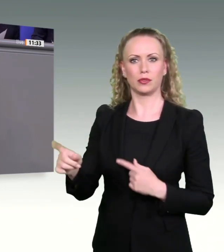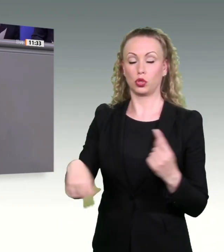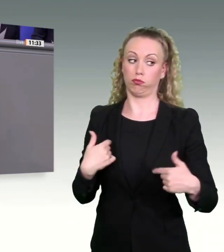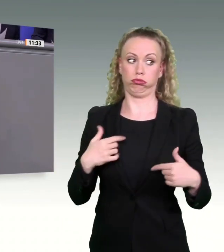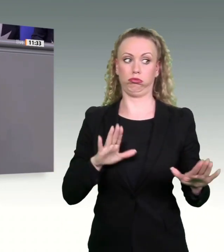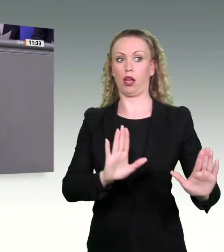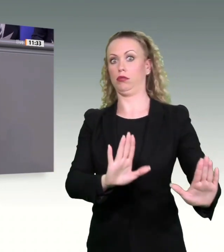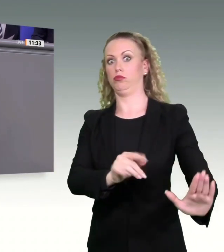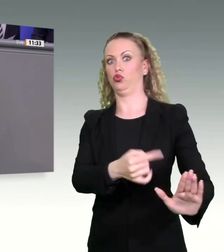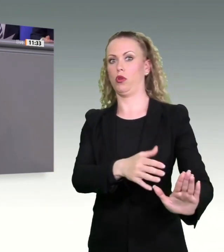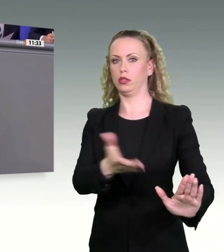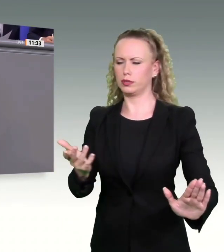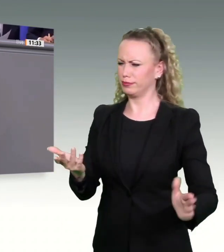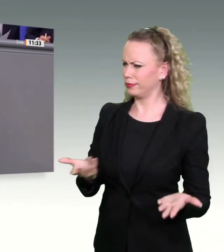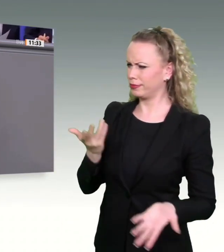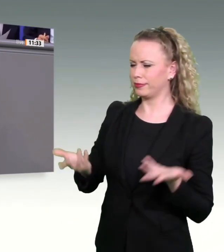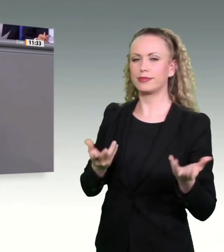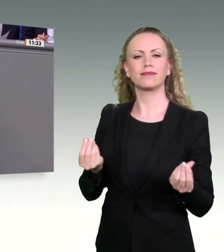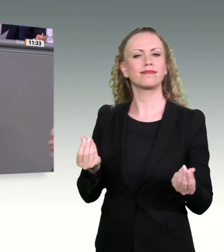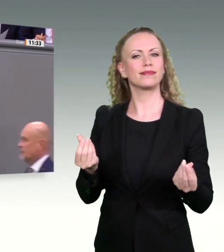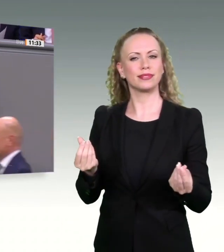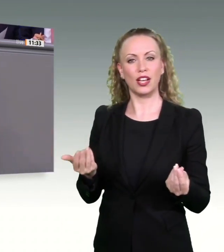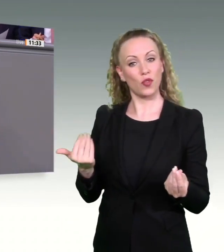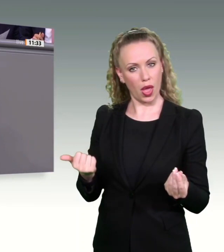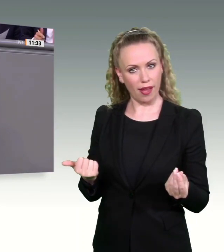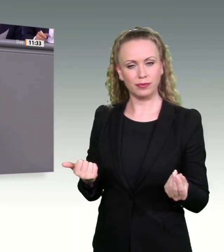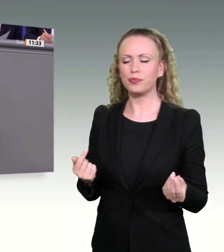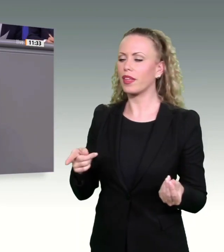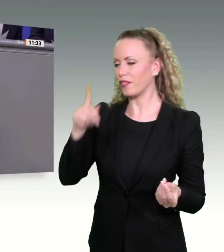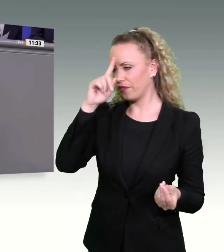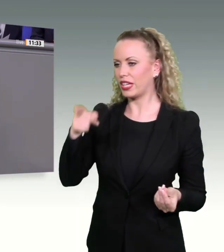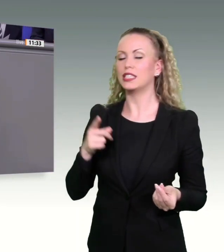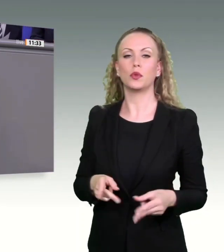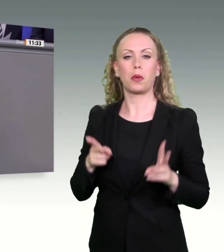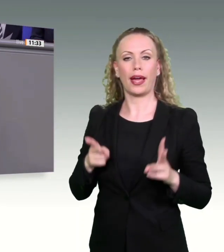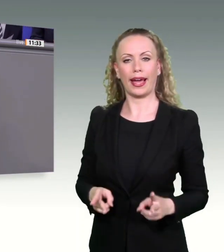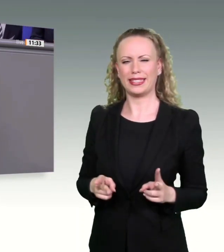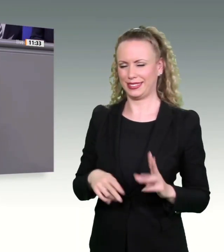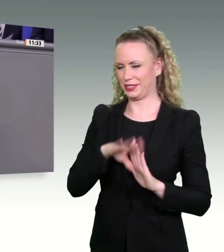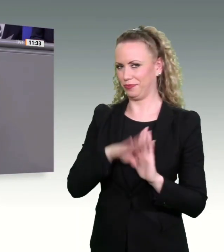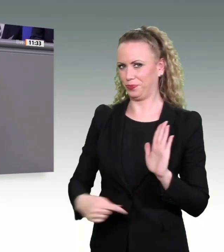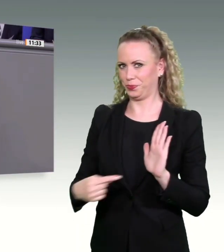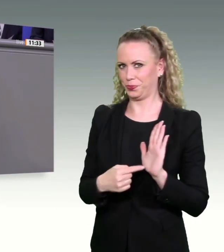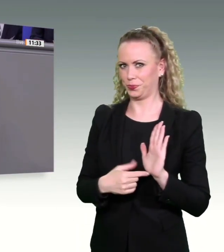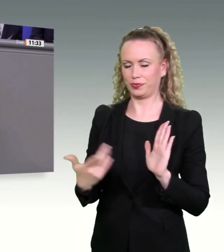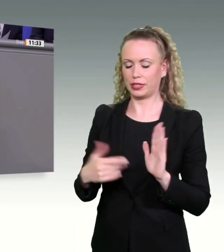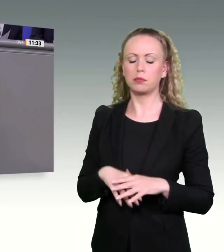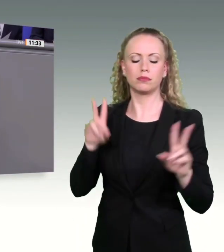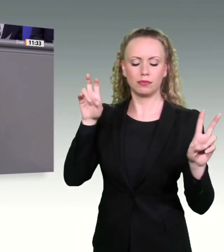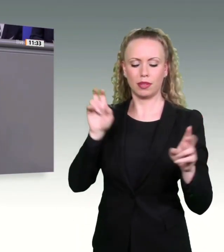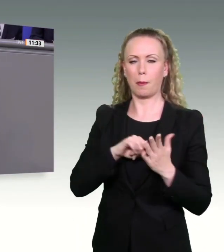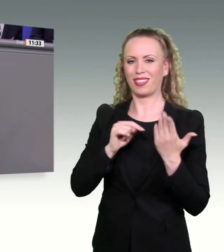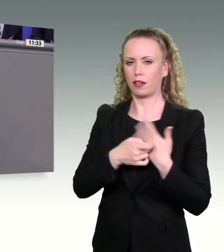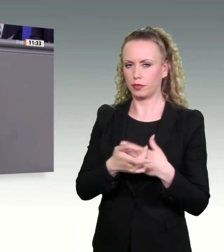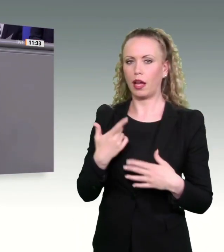Ich habe den Eindruck, das kommt daher, weil Sie wissen ja, es gibt ja da im Recht so eine Position. Da heißt es, wenn ein Brandstifter beim Löschen